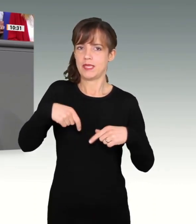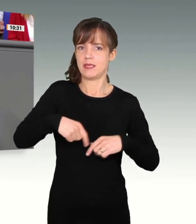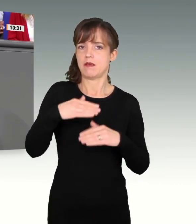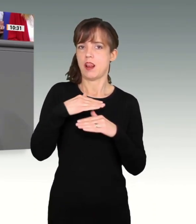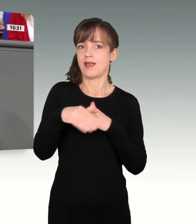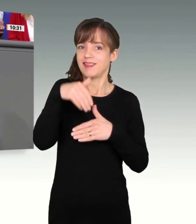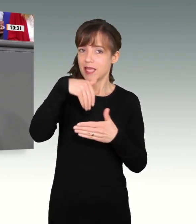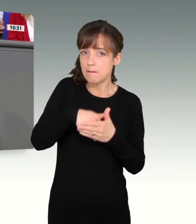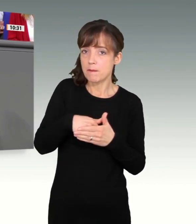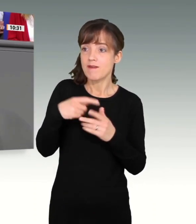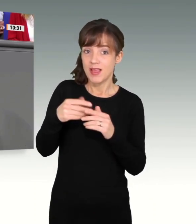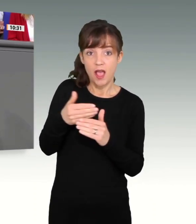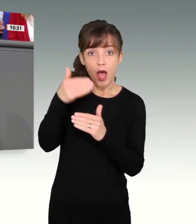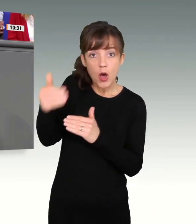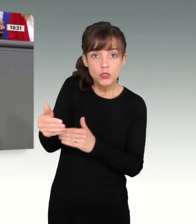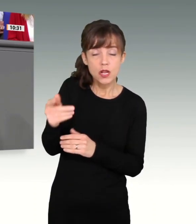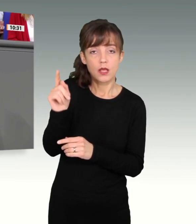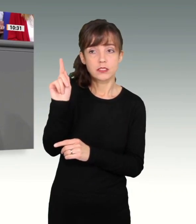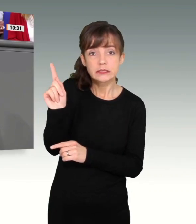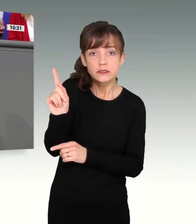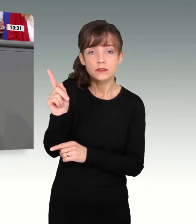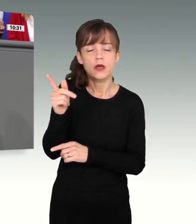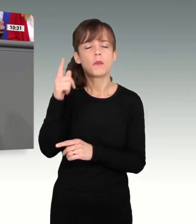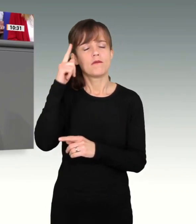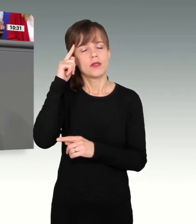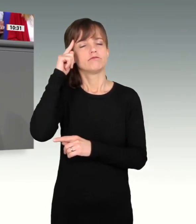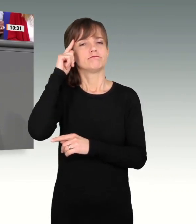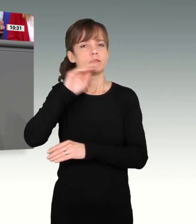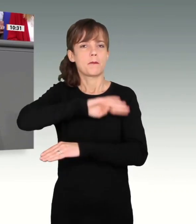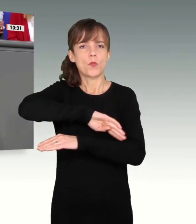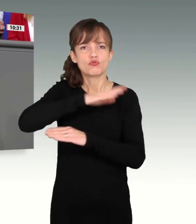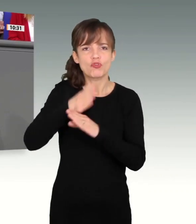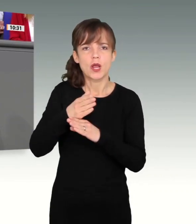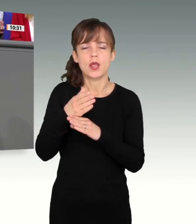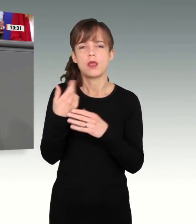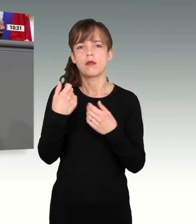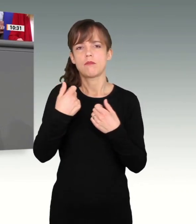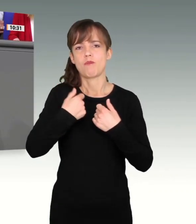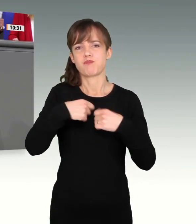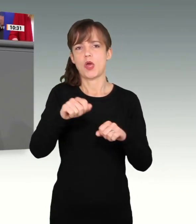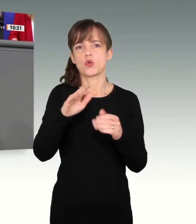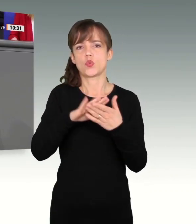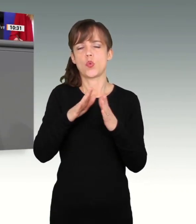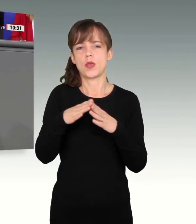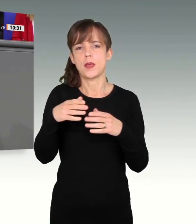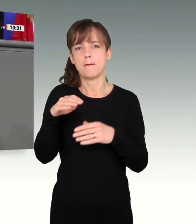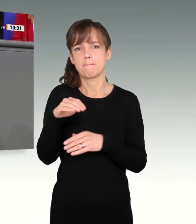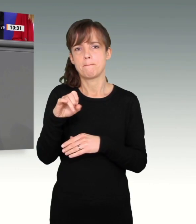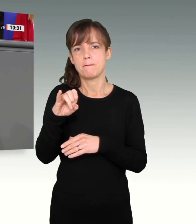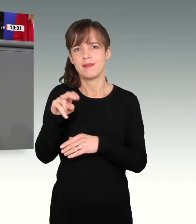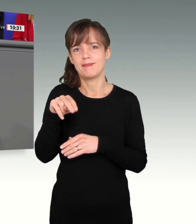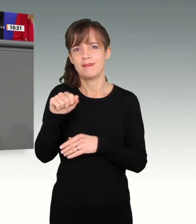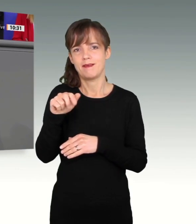anmahnen. Und wir müssen immer daran denken, wenn wir über Moscheebauten, Minarette, Muezzinrufe und anderes reden, dass das für uns